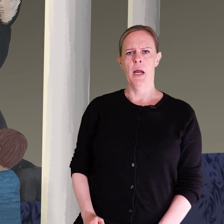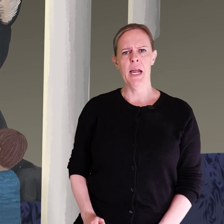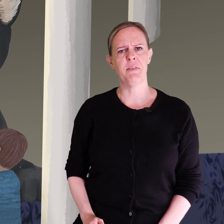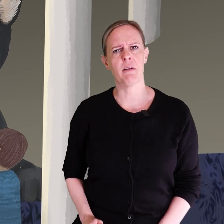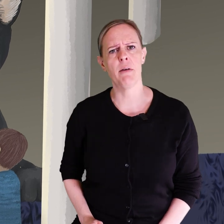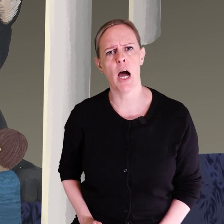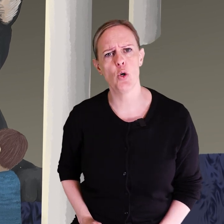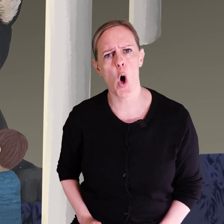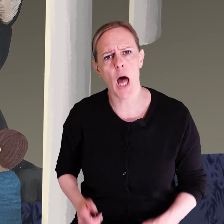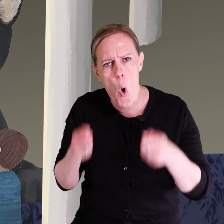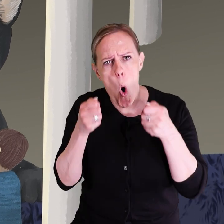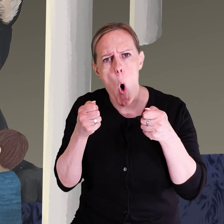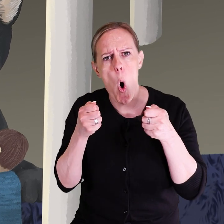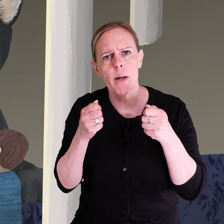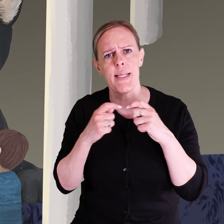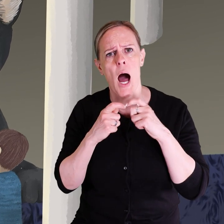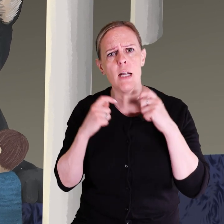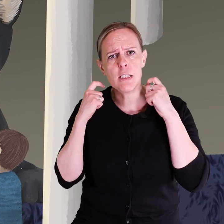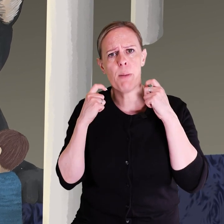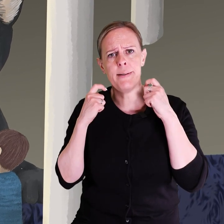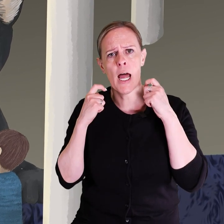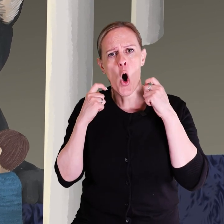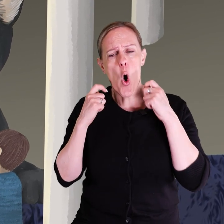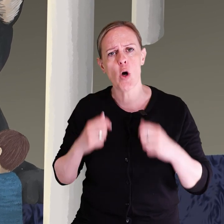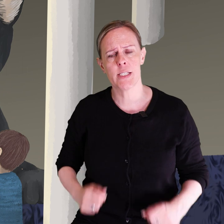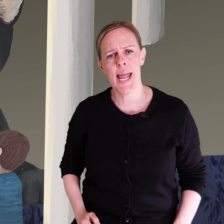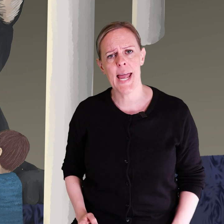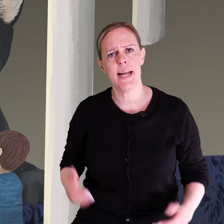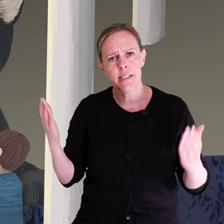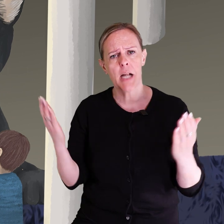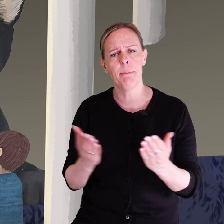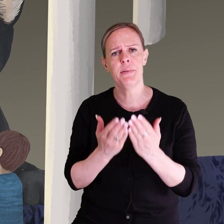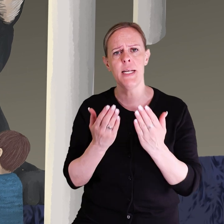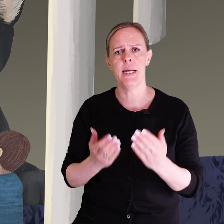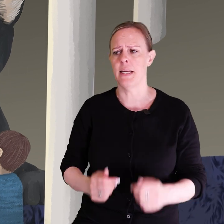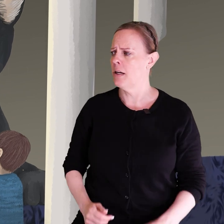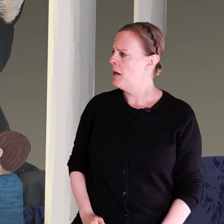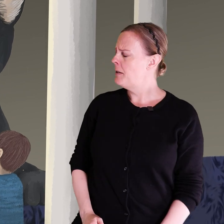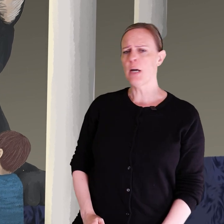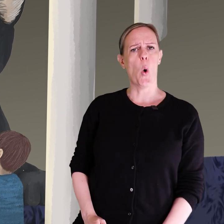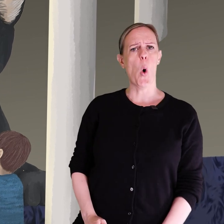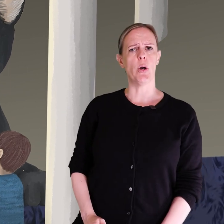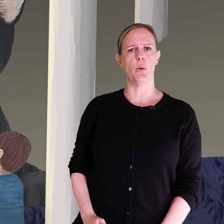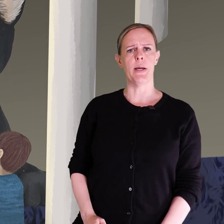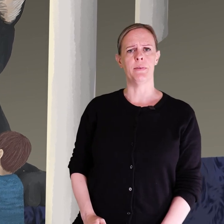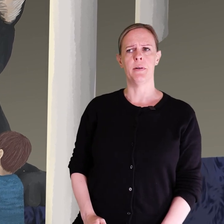Inte kan han ju hålla hårt i halsbandet och stenen samtidigt. Det går ju inte.